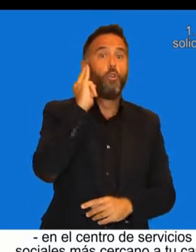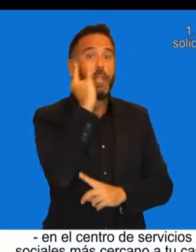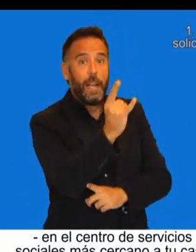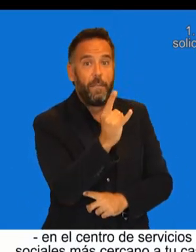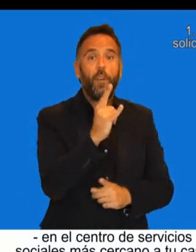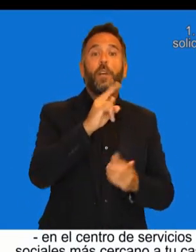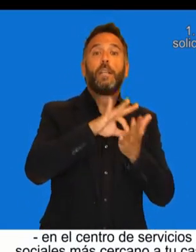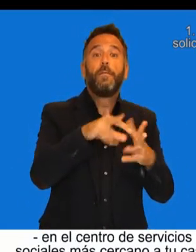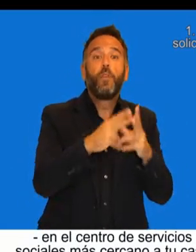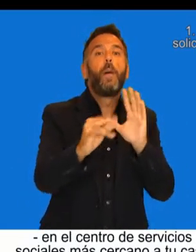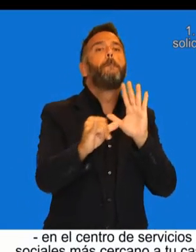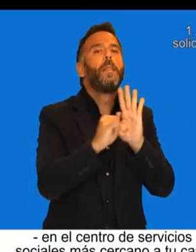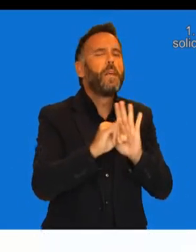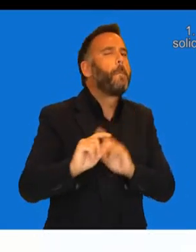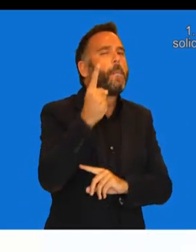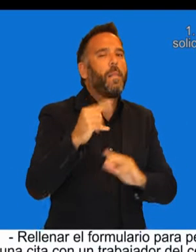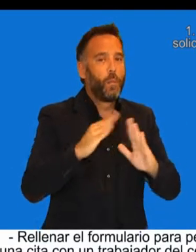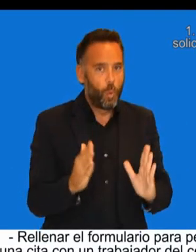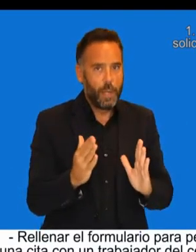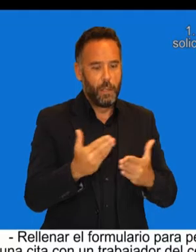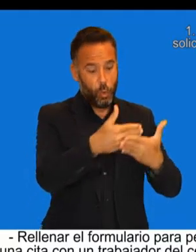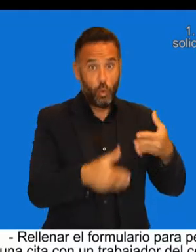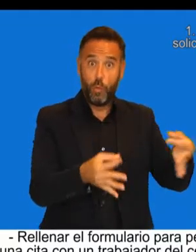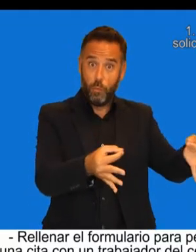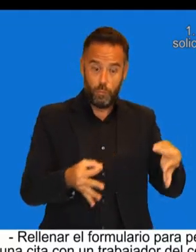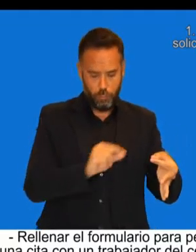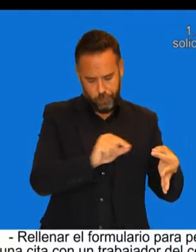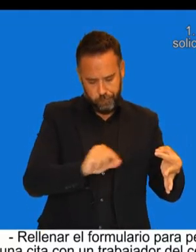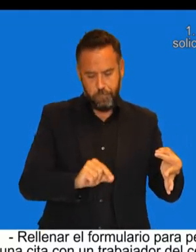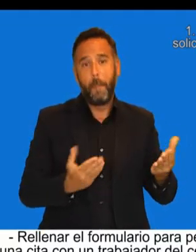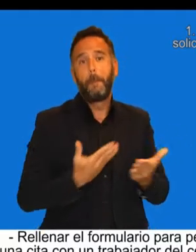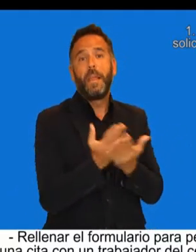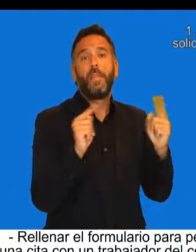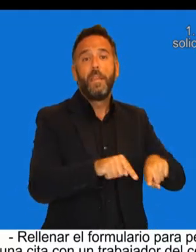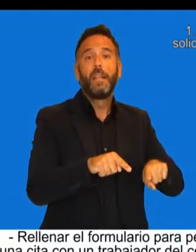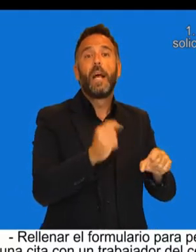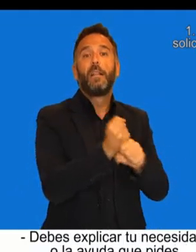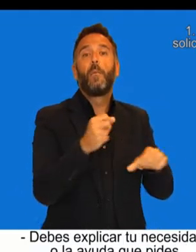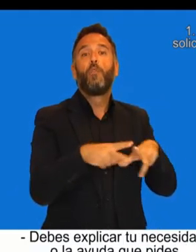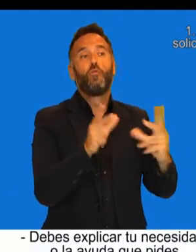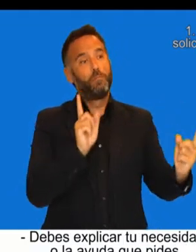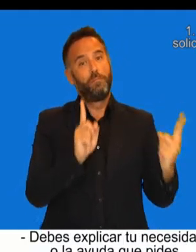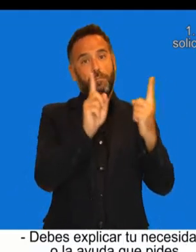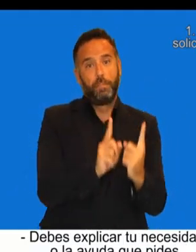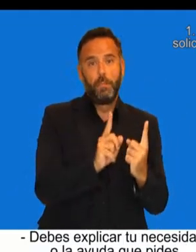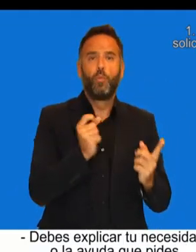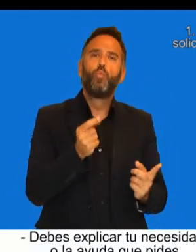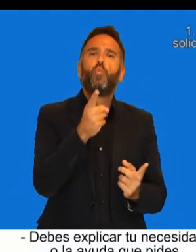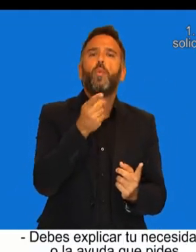más cercano a tu casa. Rellena el formulario para pedir una cita con un trabajador del centro. Debes explicar tu necesidad